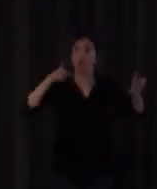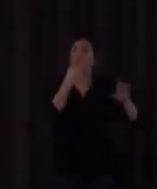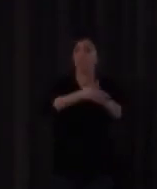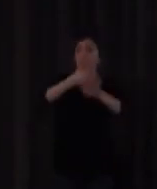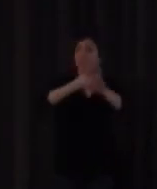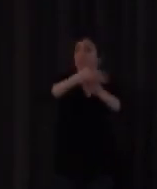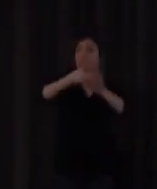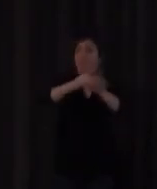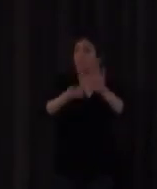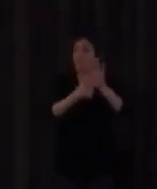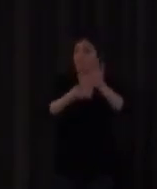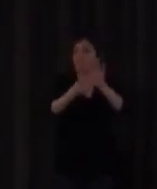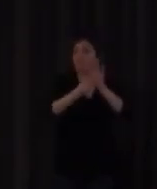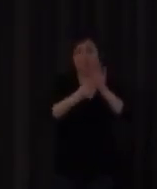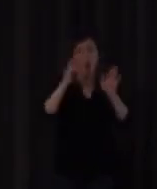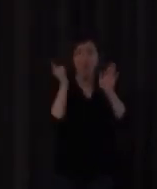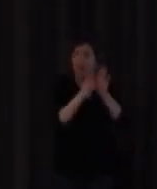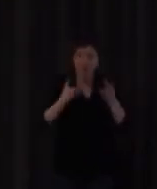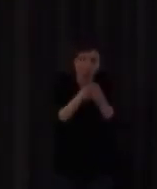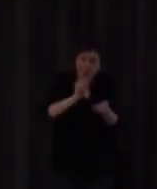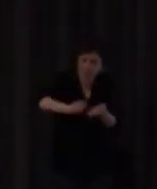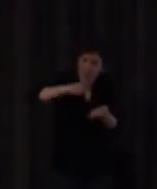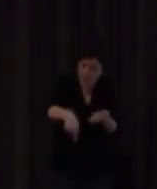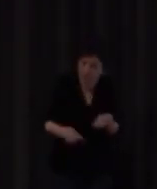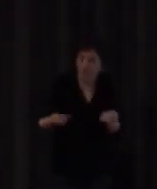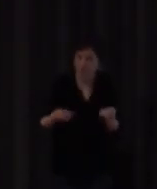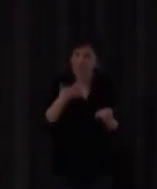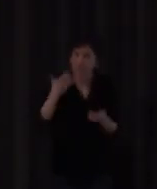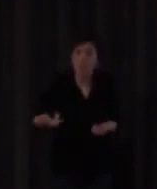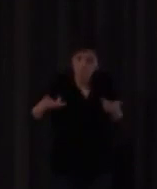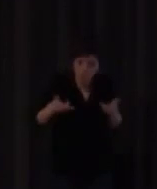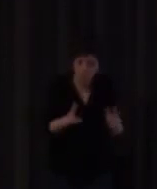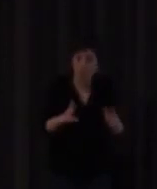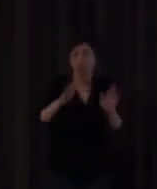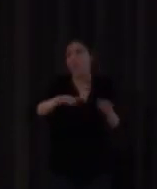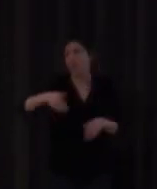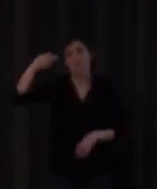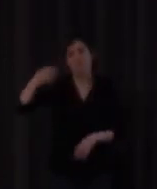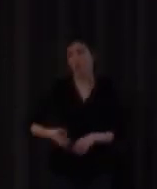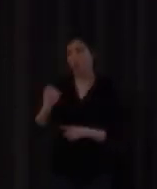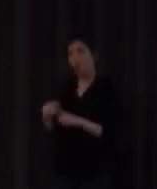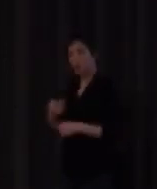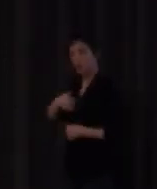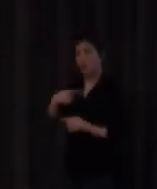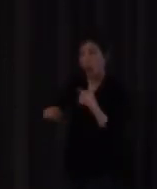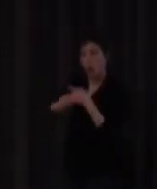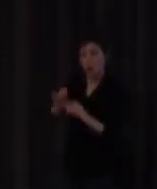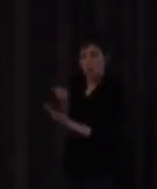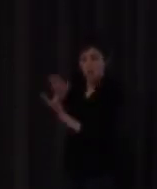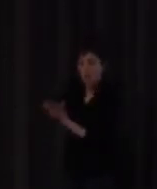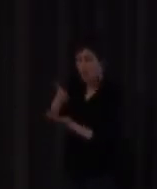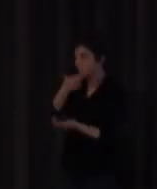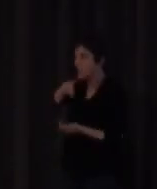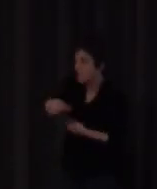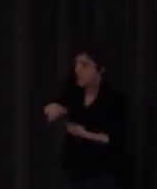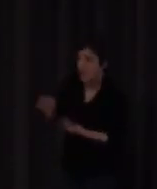con todas las de la ley incluida la escritura los cambios o las cosas a las que yo me enfrento día a día en mi enseñanza de lengua